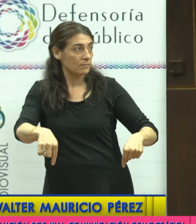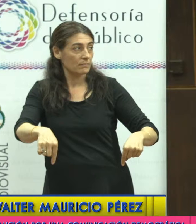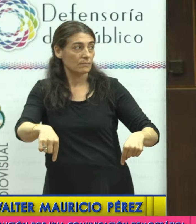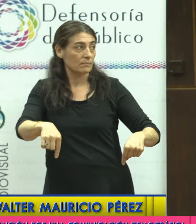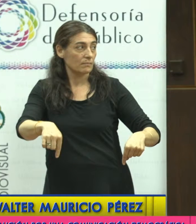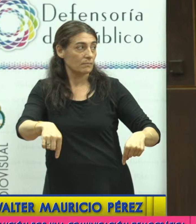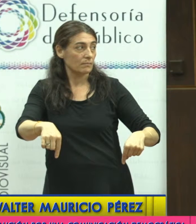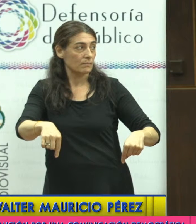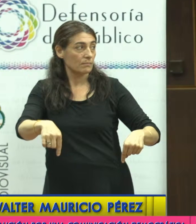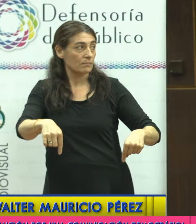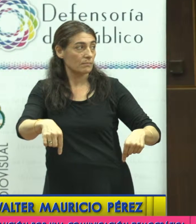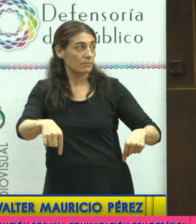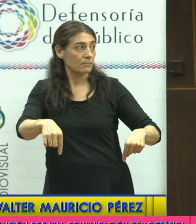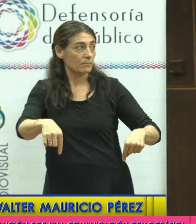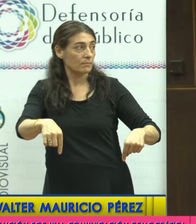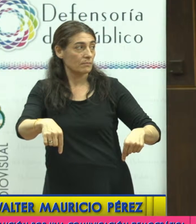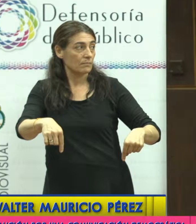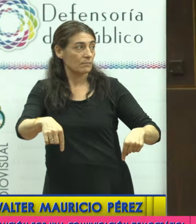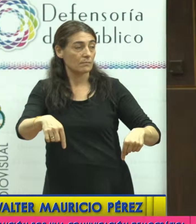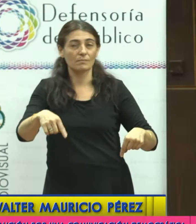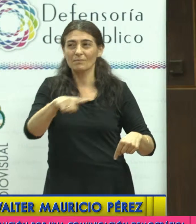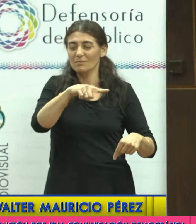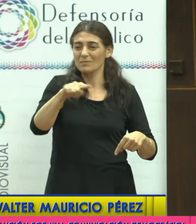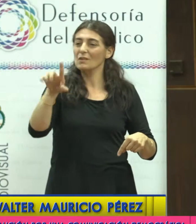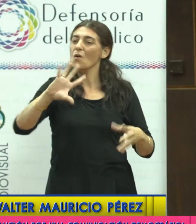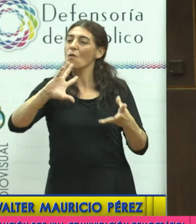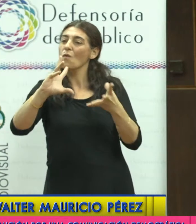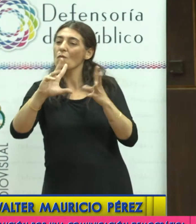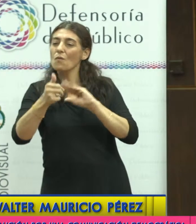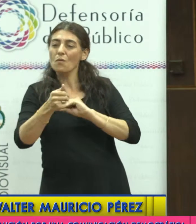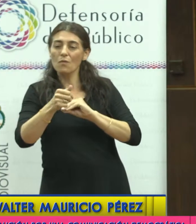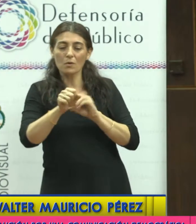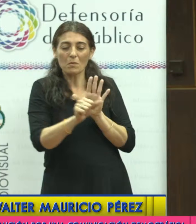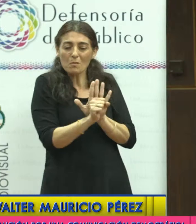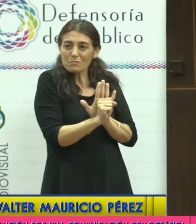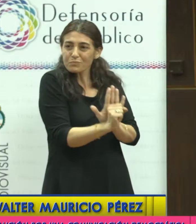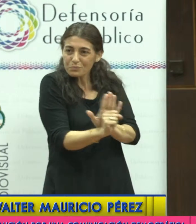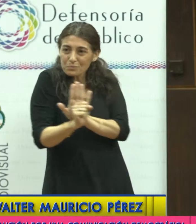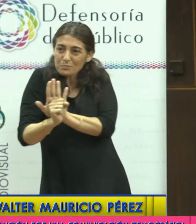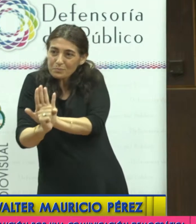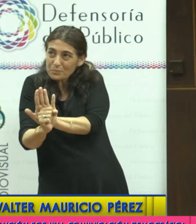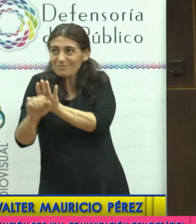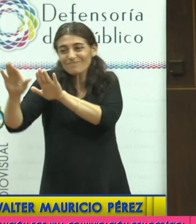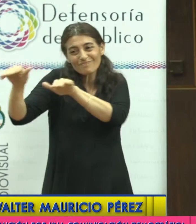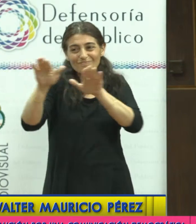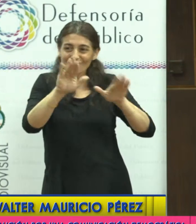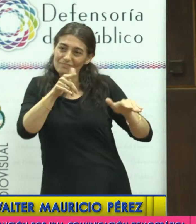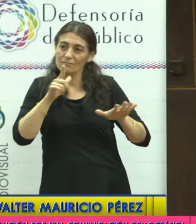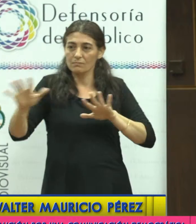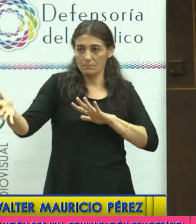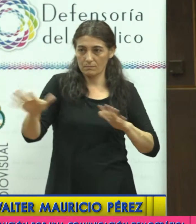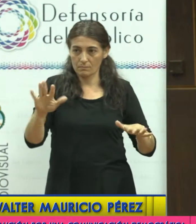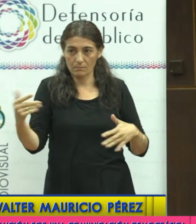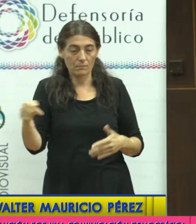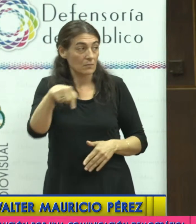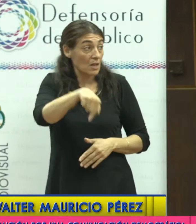opresión sobre la palabra. Y a qué viene todo esto en una audiencia de la Defensoría del Público,